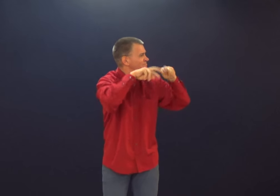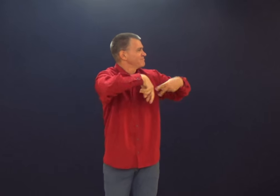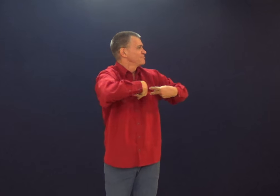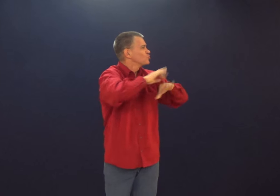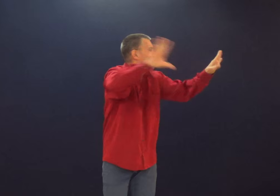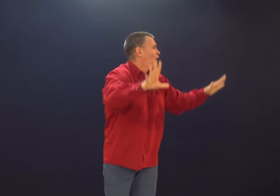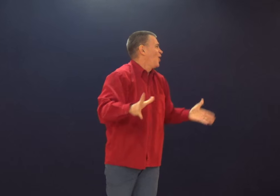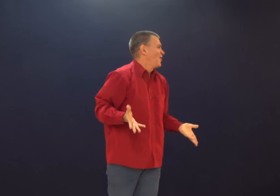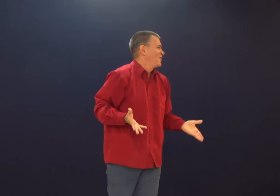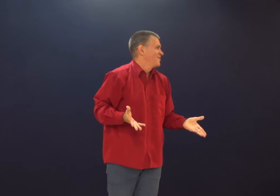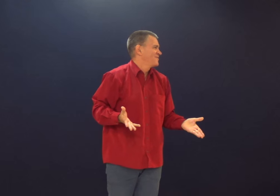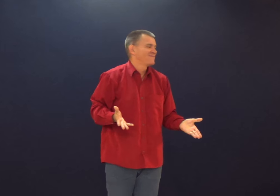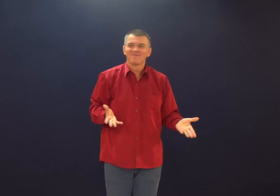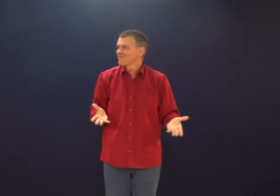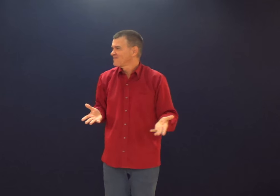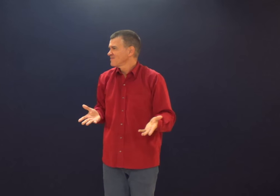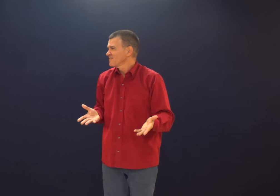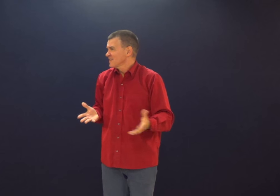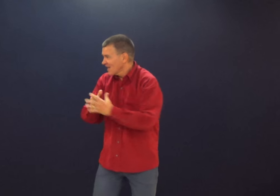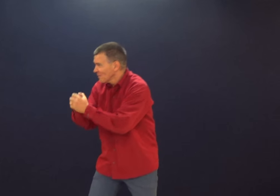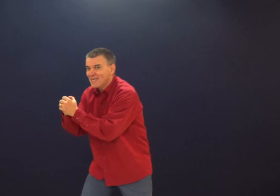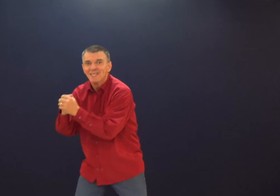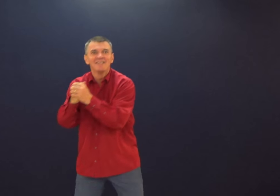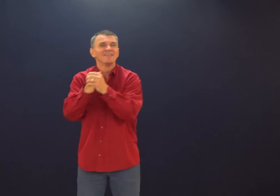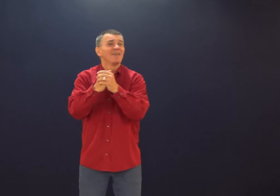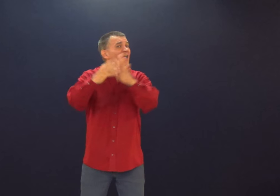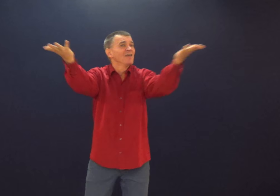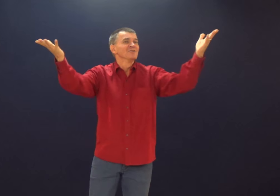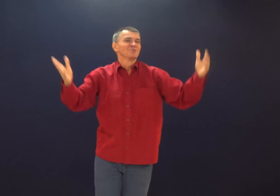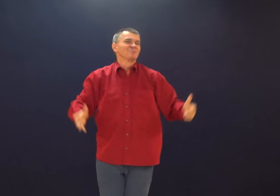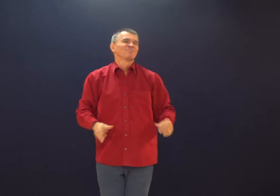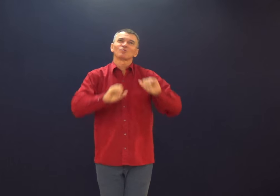a grama. Ore, isso é mais importante. Amém?